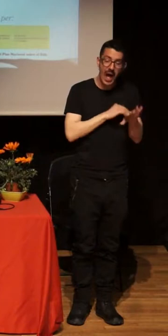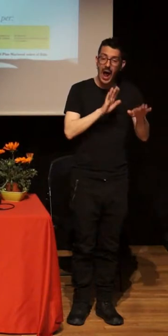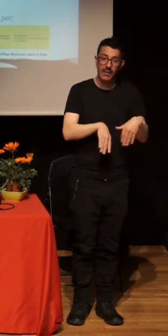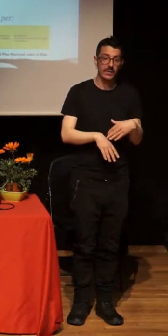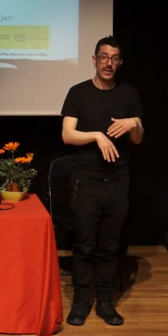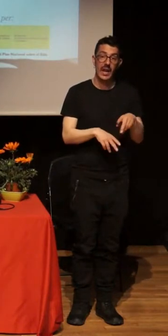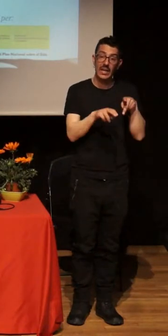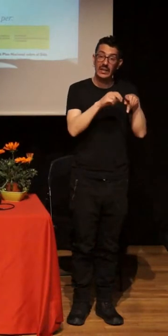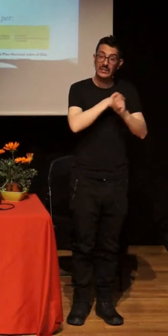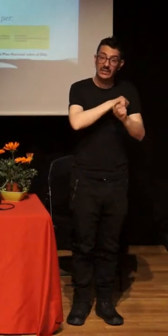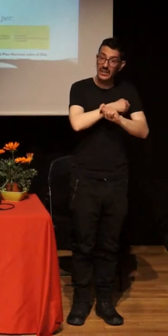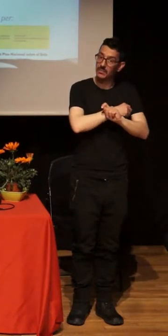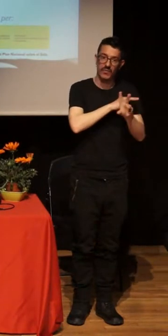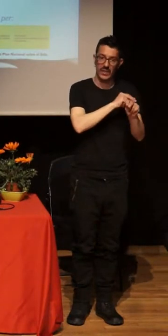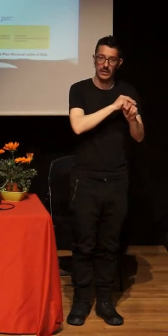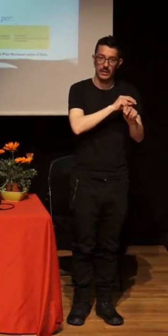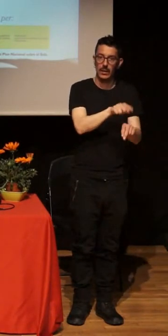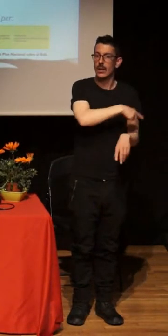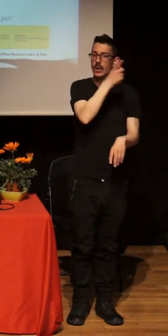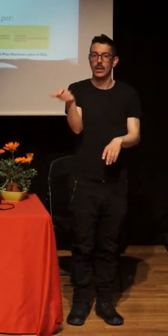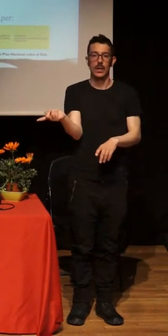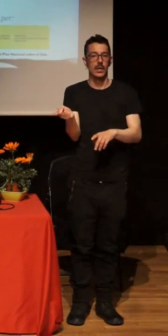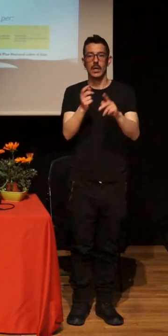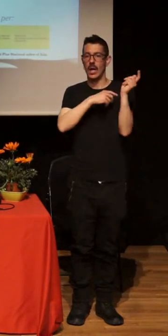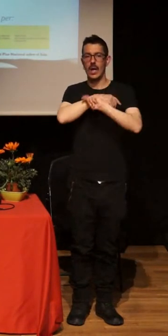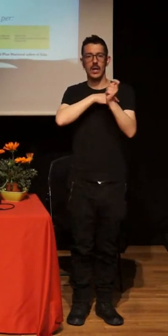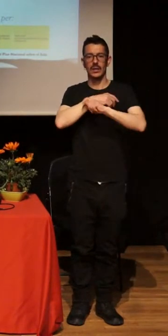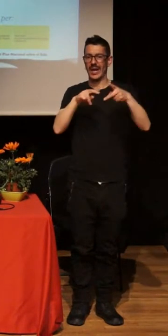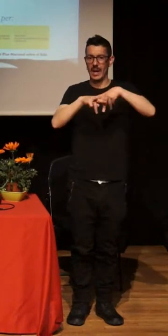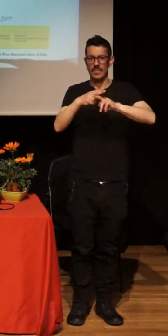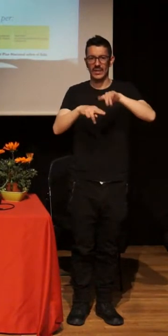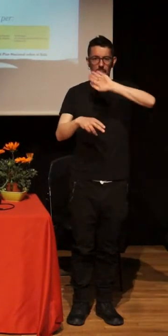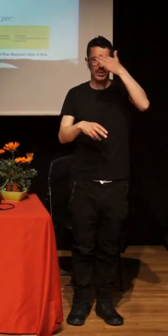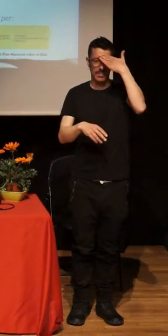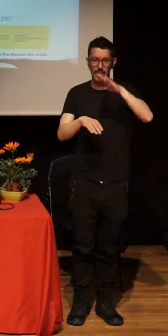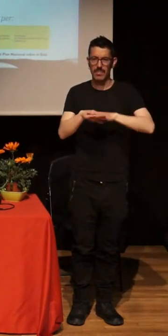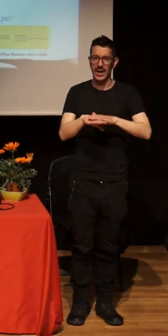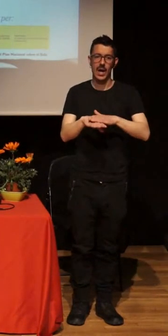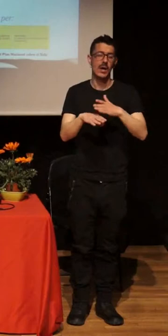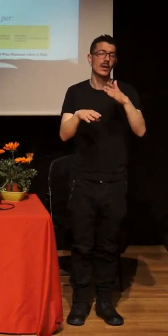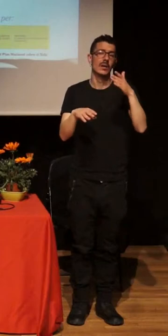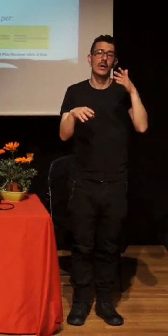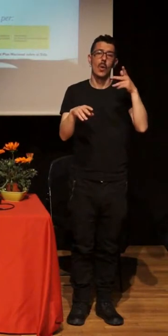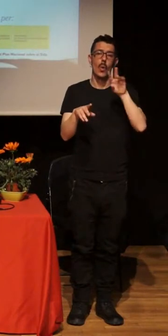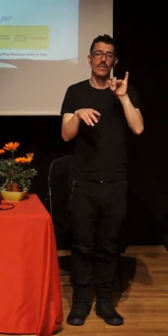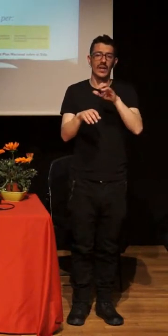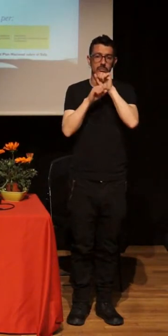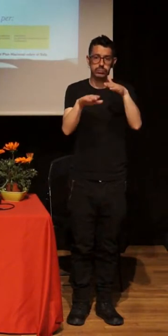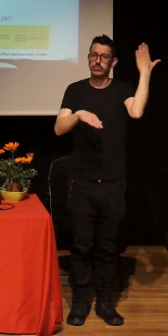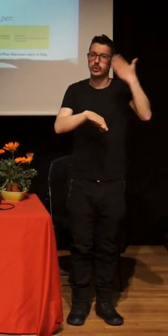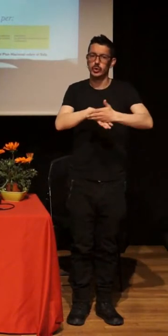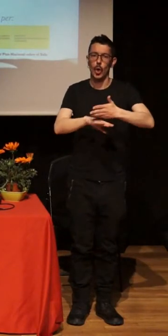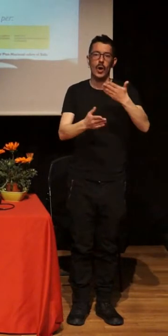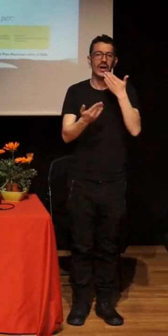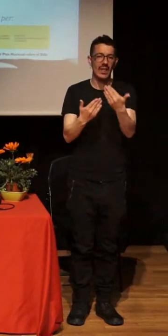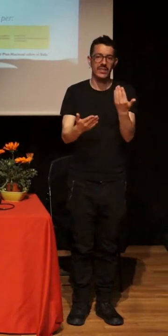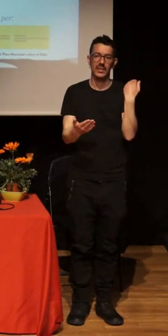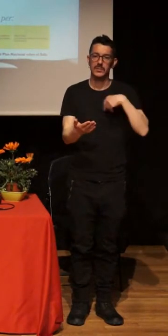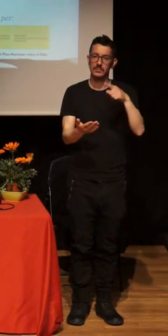en la prevención del VIH. Y los chavales y las chavalas, de segundo de ESO, empiezan a preguntar si tienen que hacerse la prueba